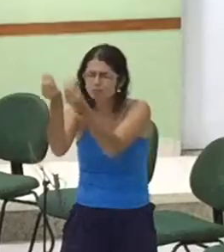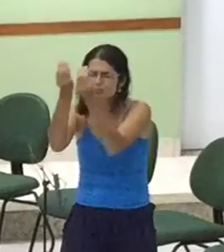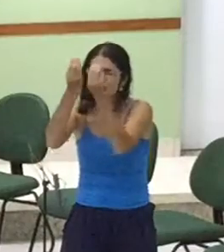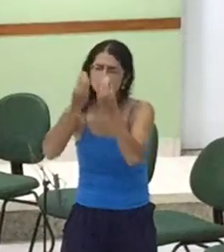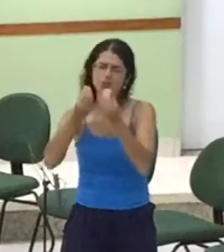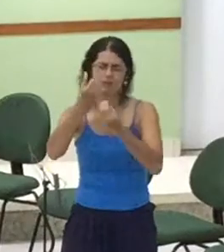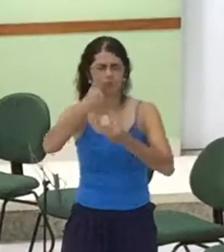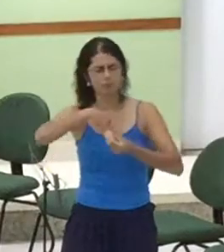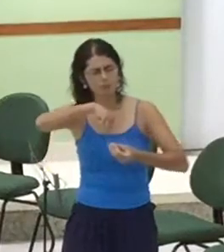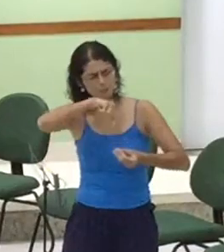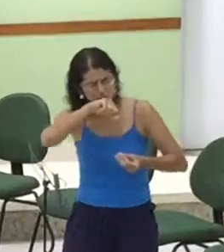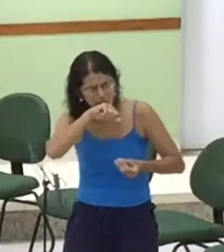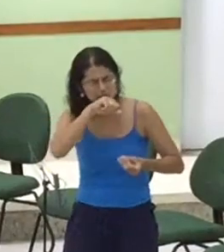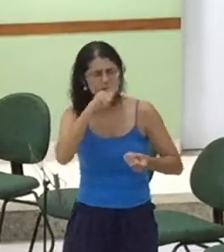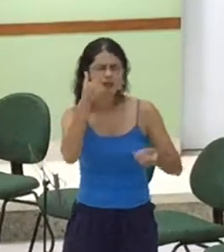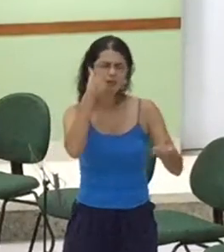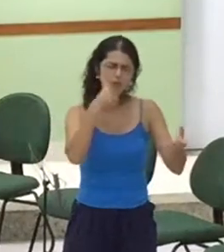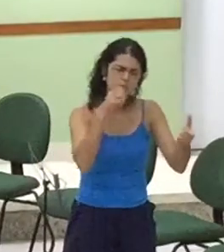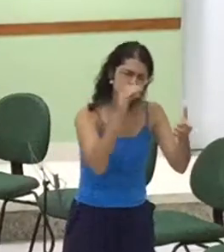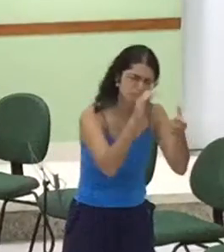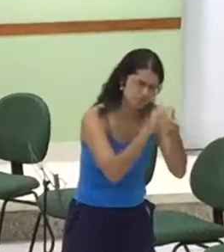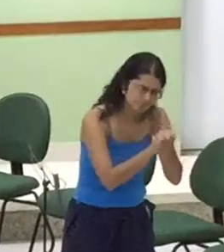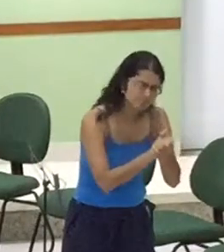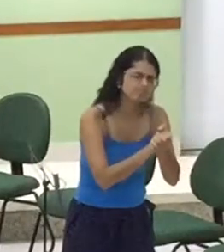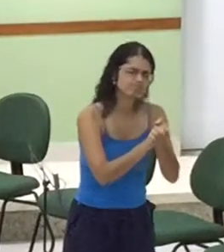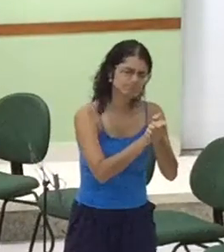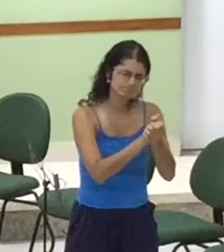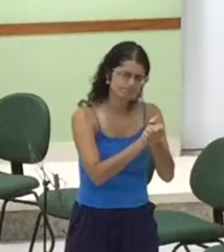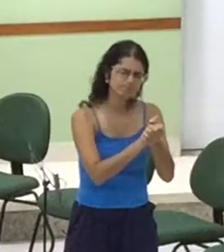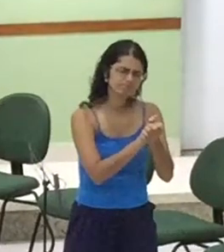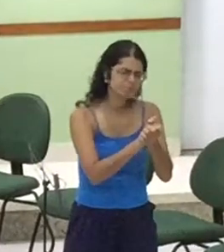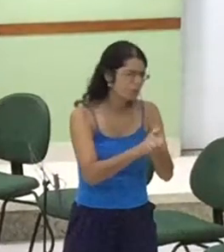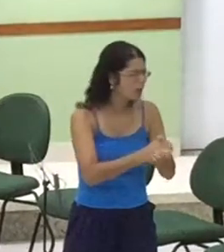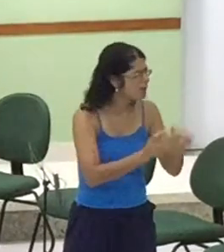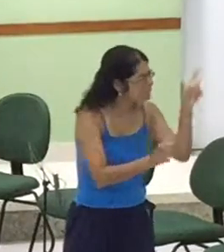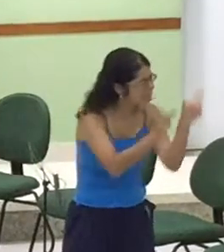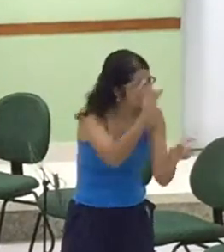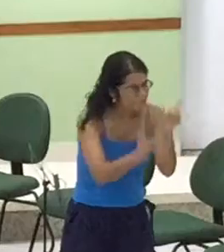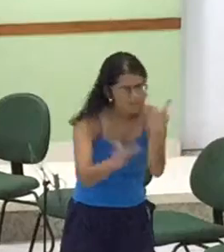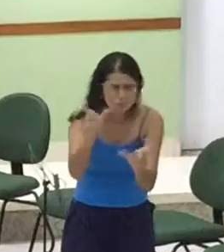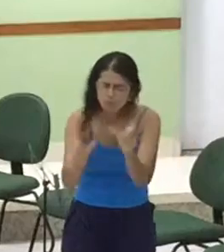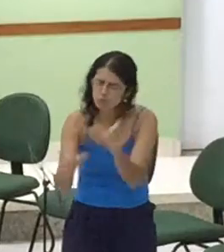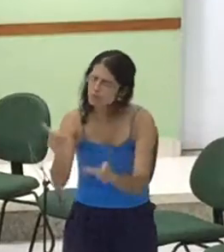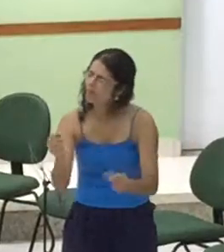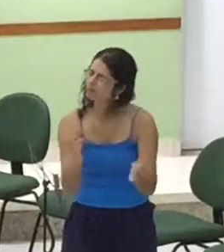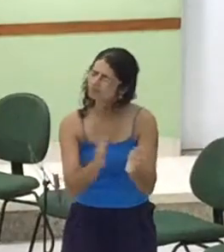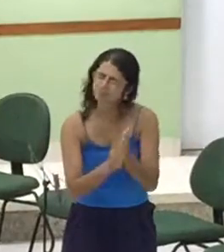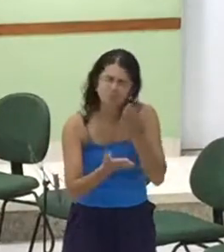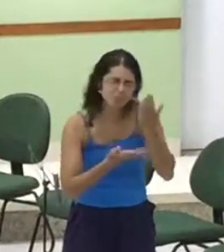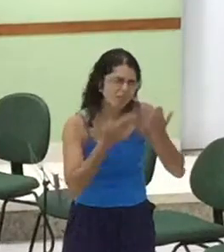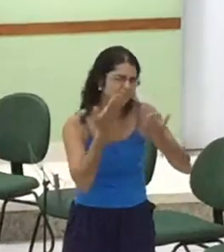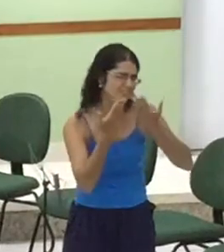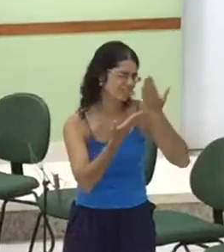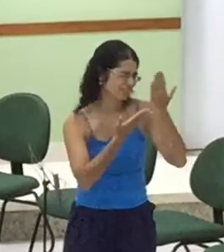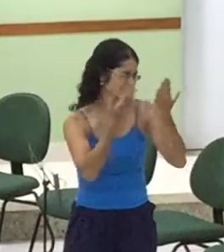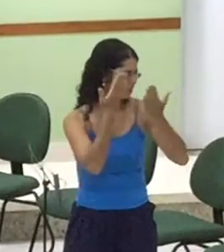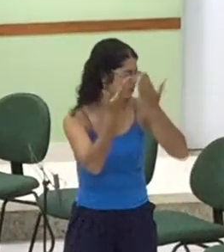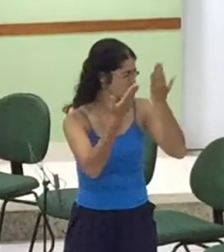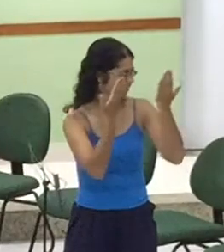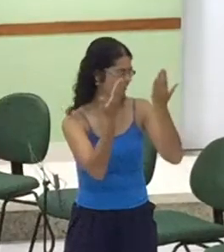Companheira Nos deste Senhor Pessoas maravilhosas Que nos cercaram Nos ensinando Professores